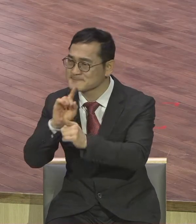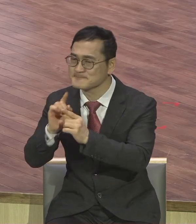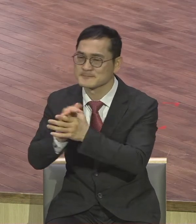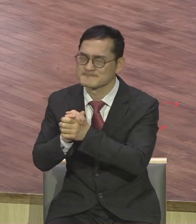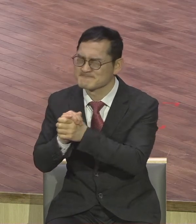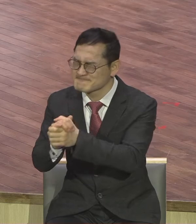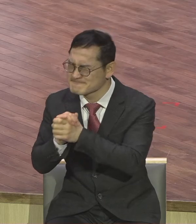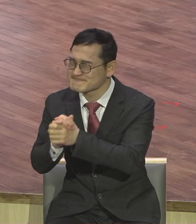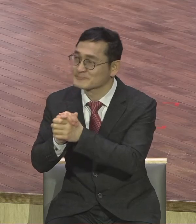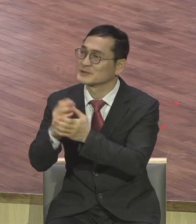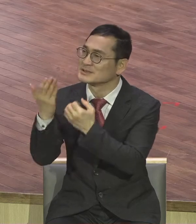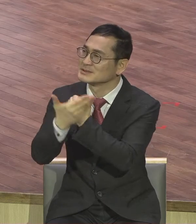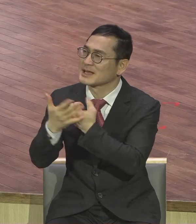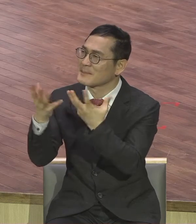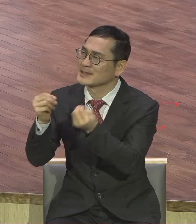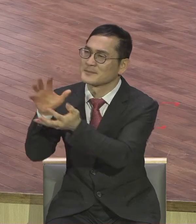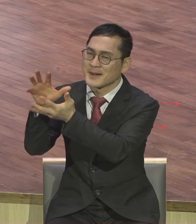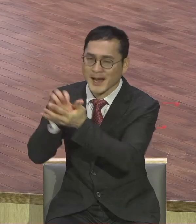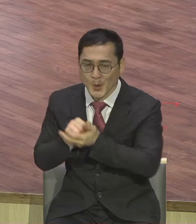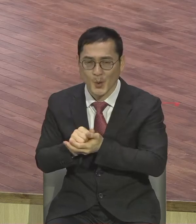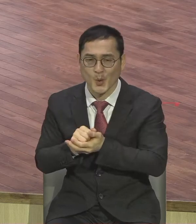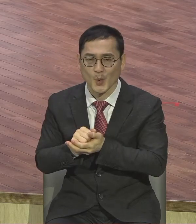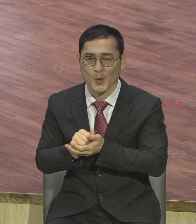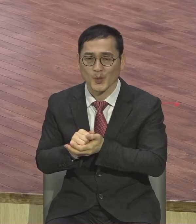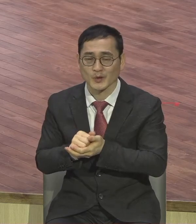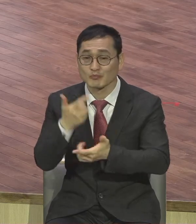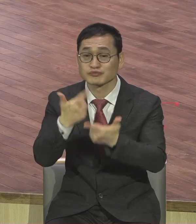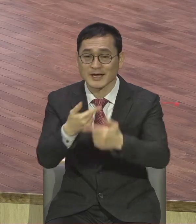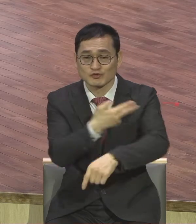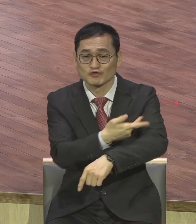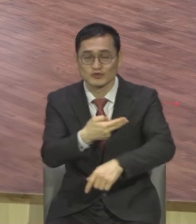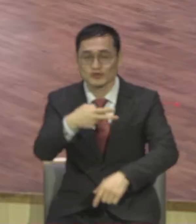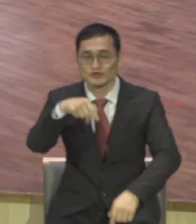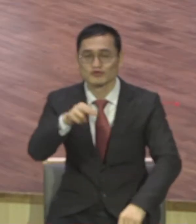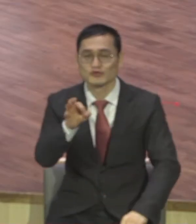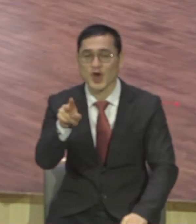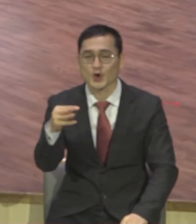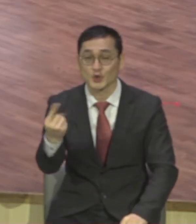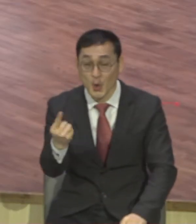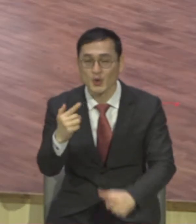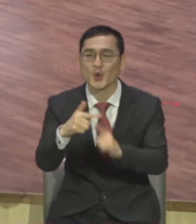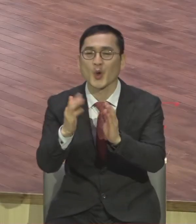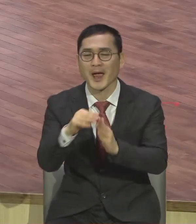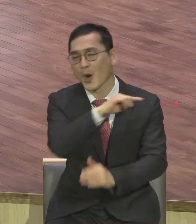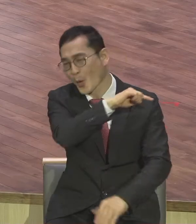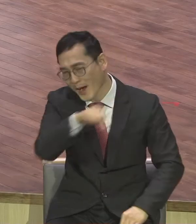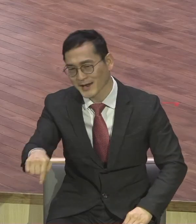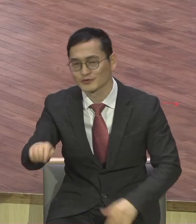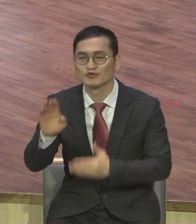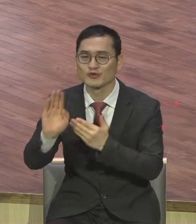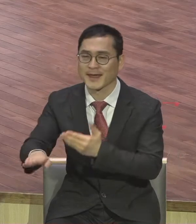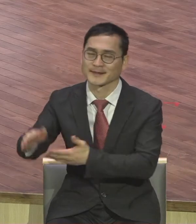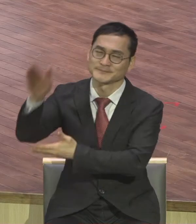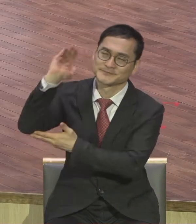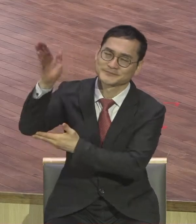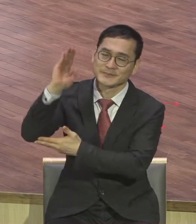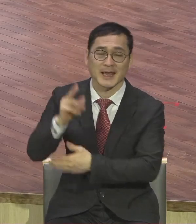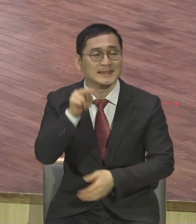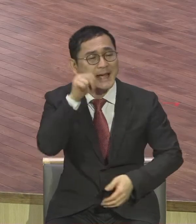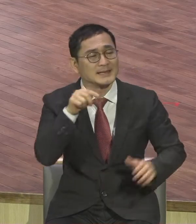조금만 받아가지고 수용로 개호 간접을 하면서 뭘 하느냐 하니까 내가 너무 나이 절의 은혜를 받았는데 이걸 전하지